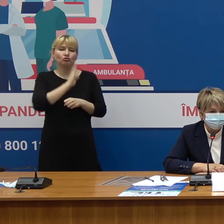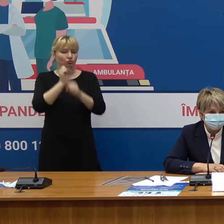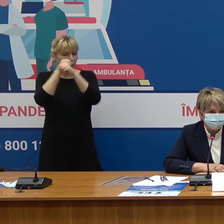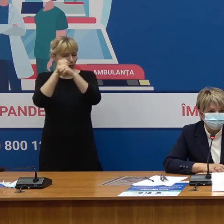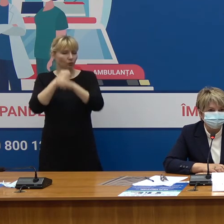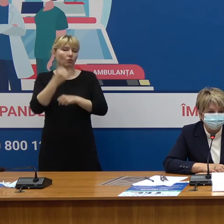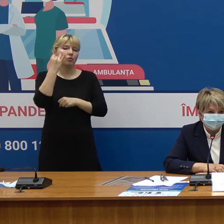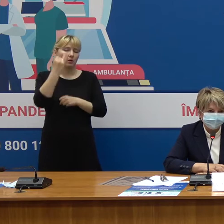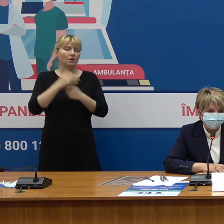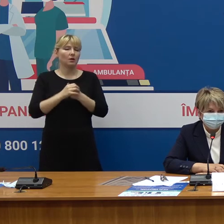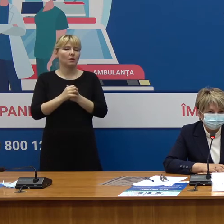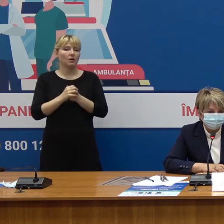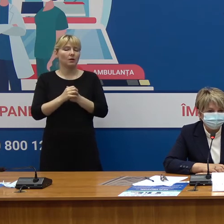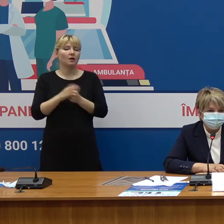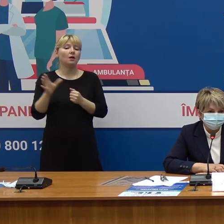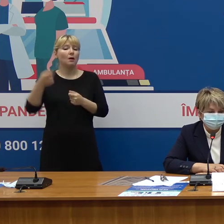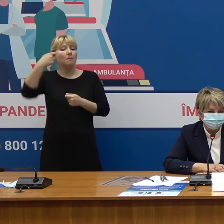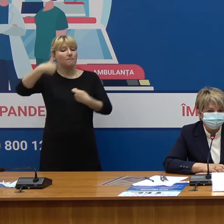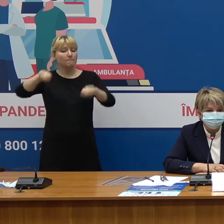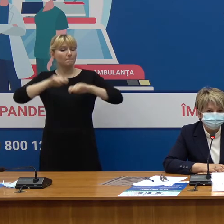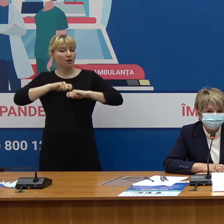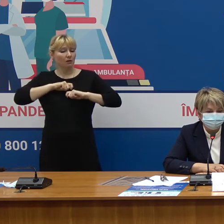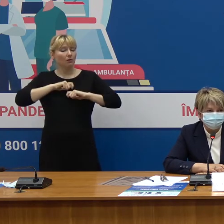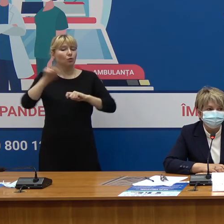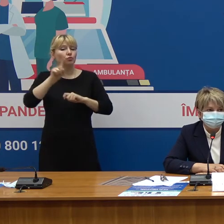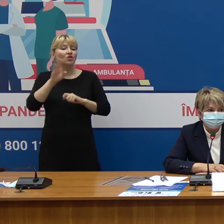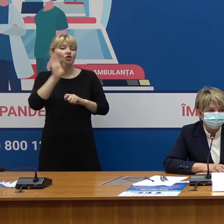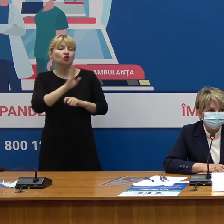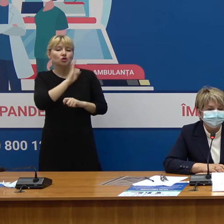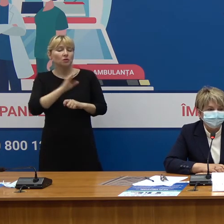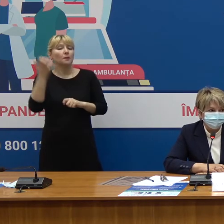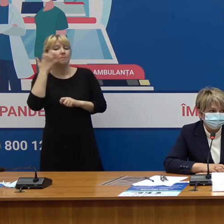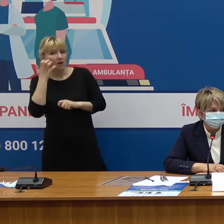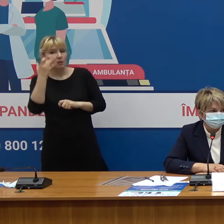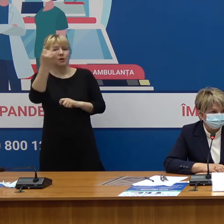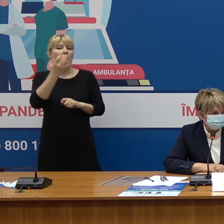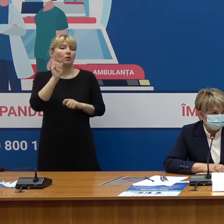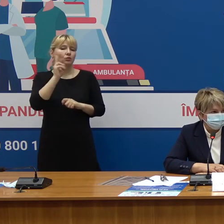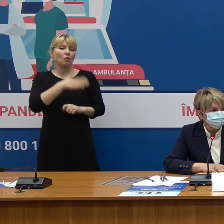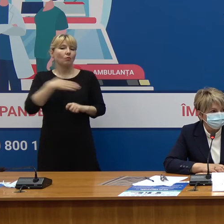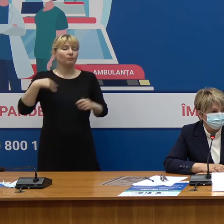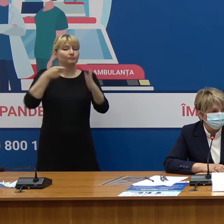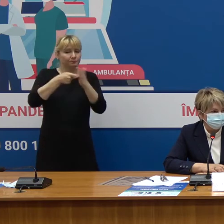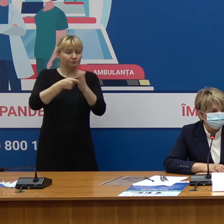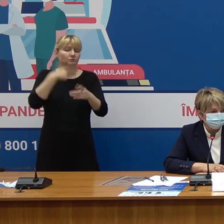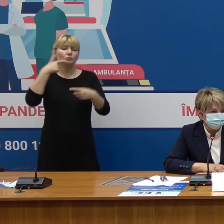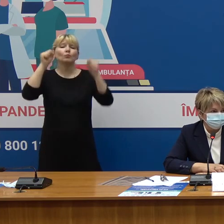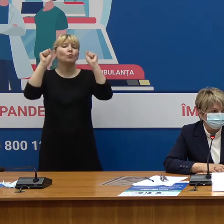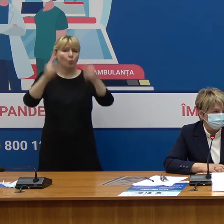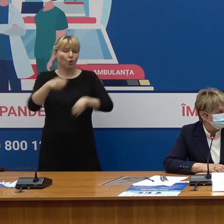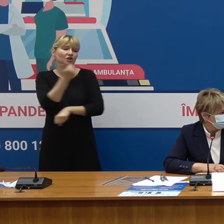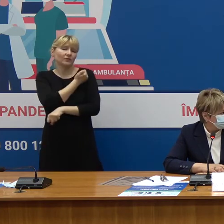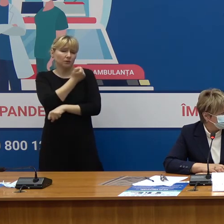Care vin cu mesaj că femeile însărcinate și cele care alăptează pot fi vaccinate și se recomandă